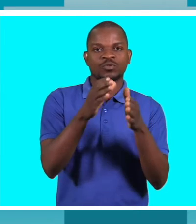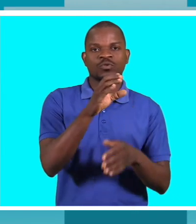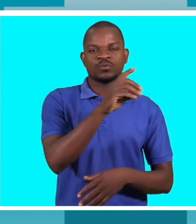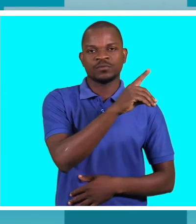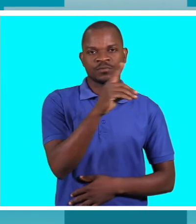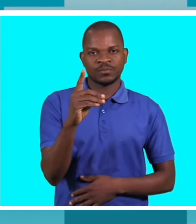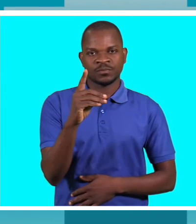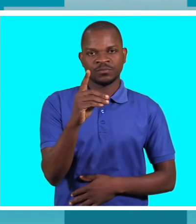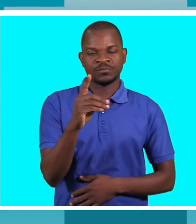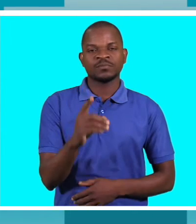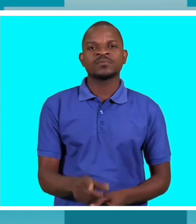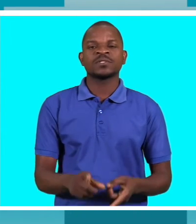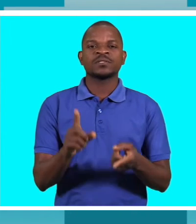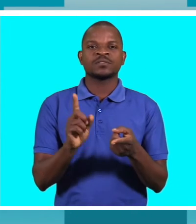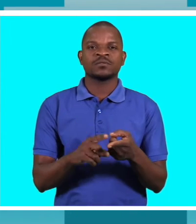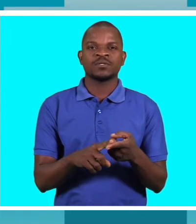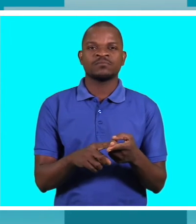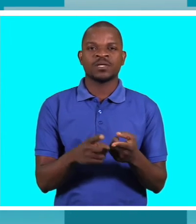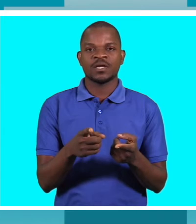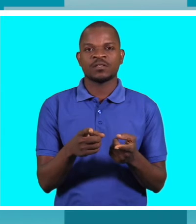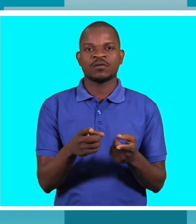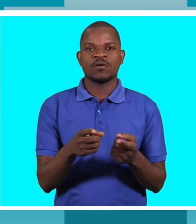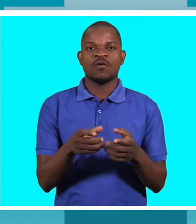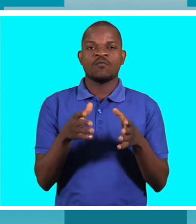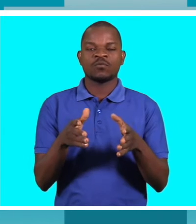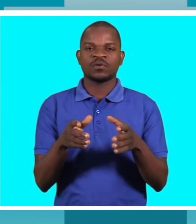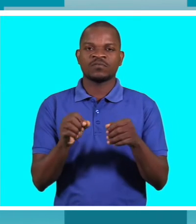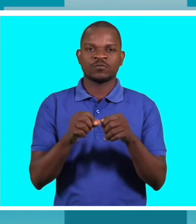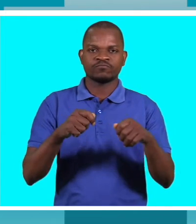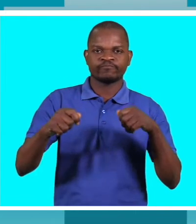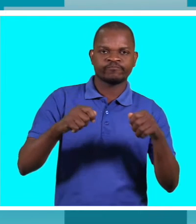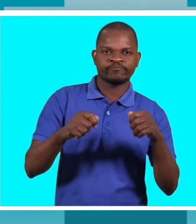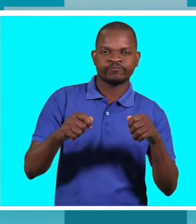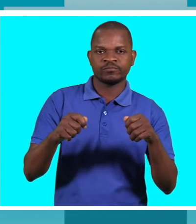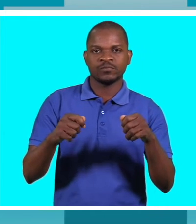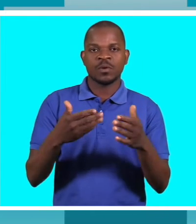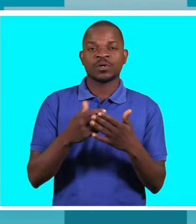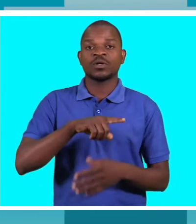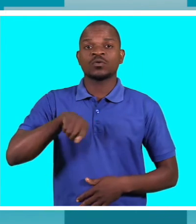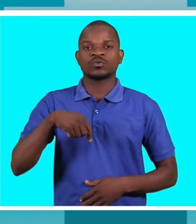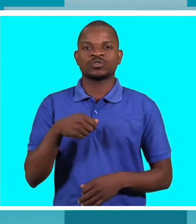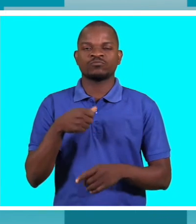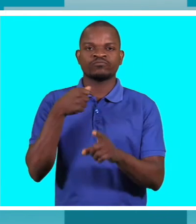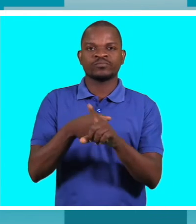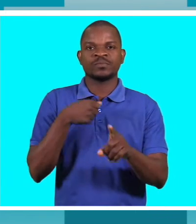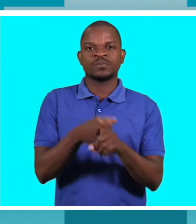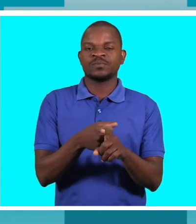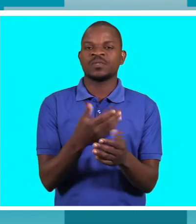fundamentalmente, nesta perspectiva de coordenar, que advocamos para que cada ator